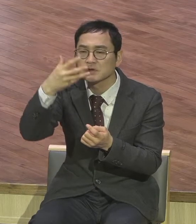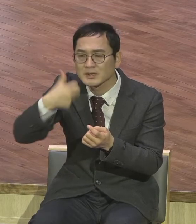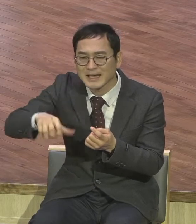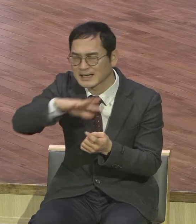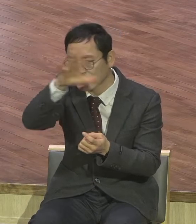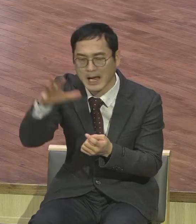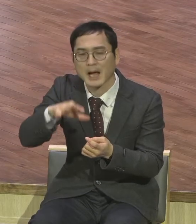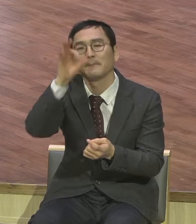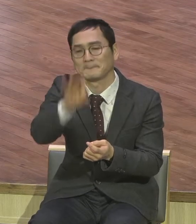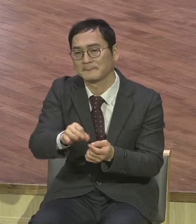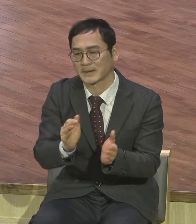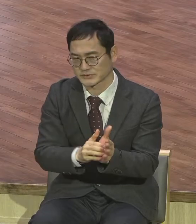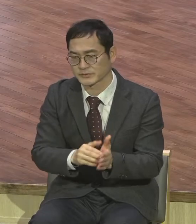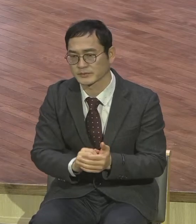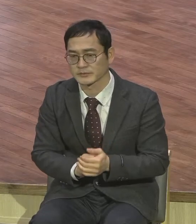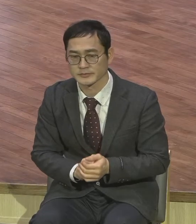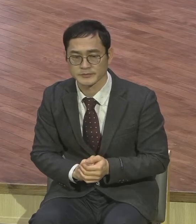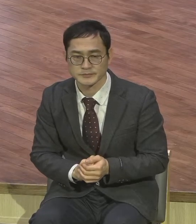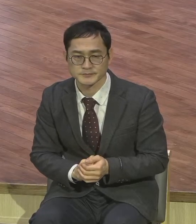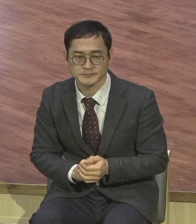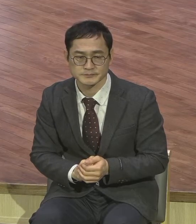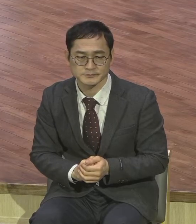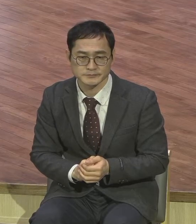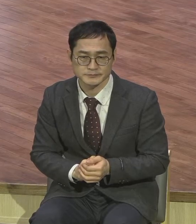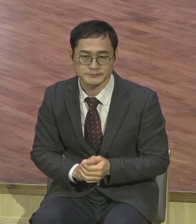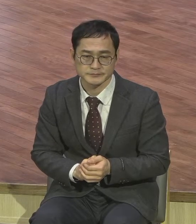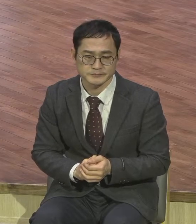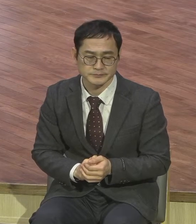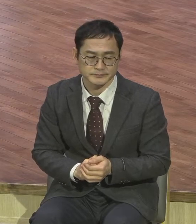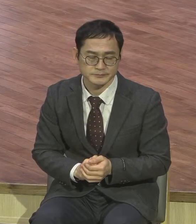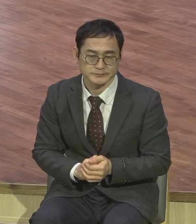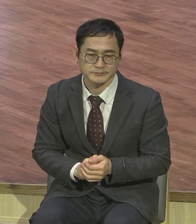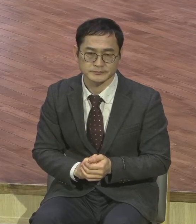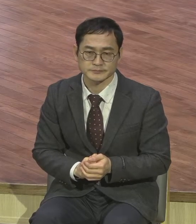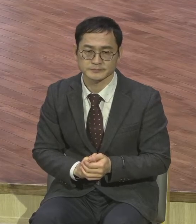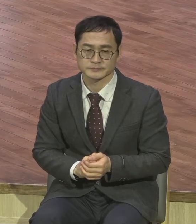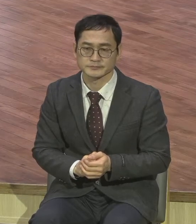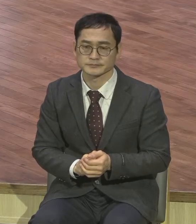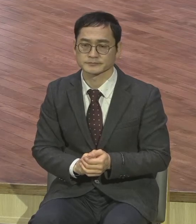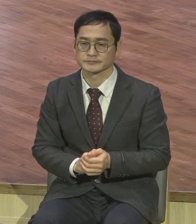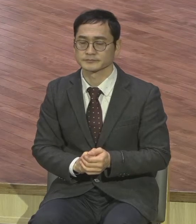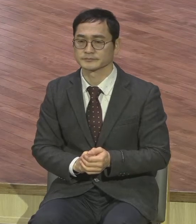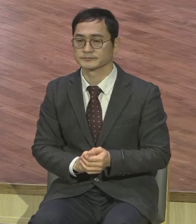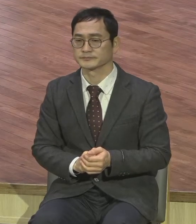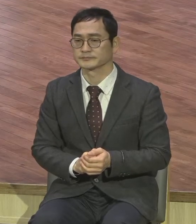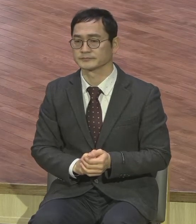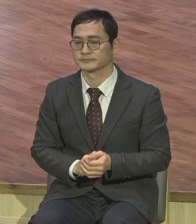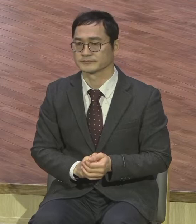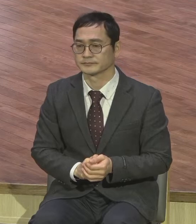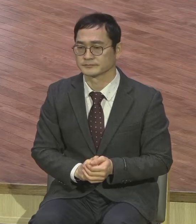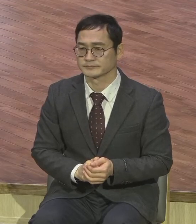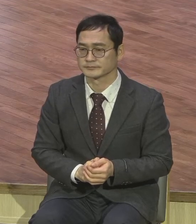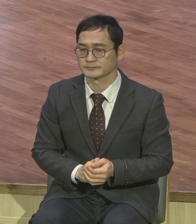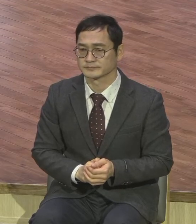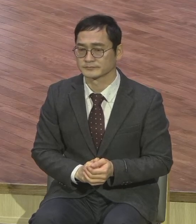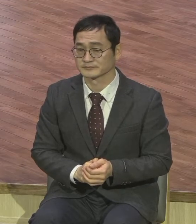세례 요한은 요한범 1장 27절에 뭐라고 말합니까? 나는 그의 신발 끈